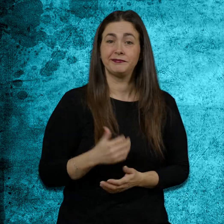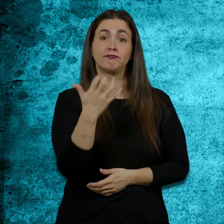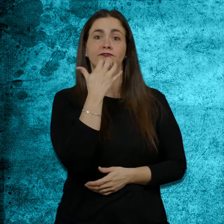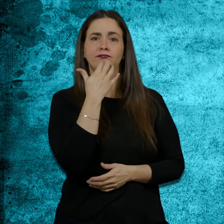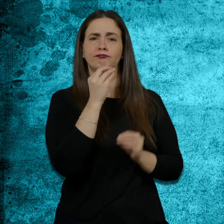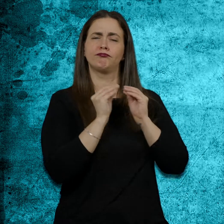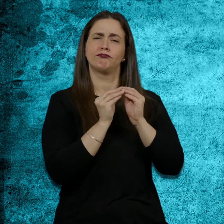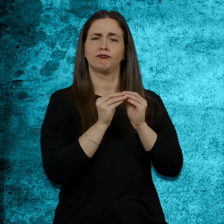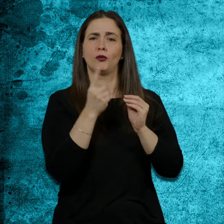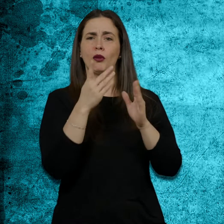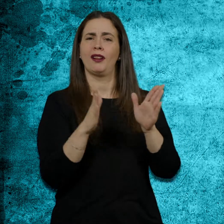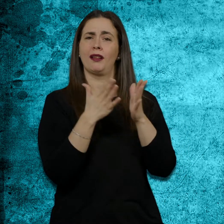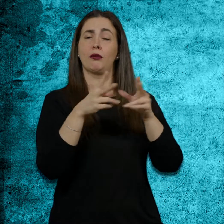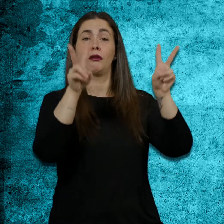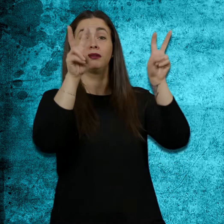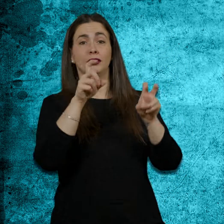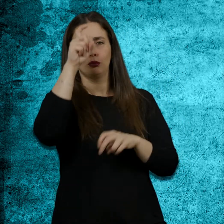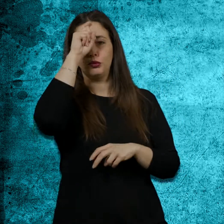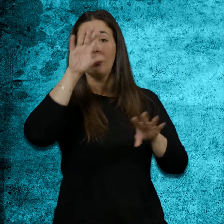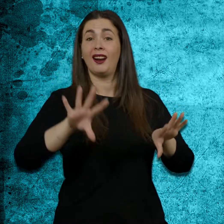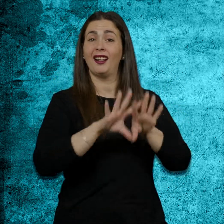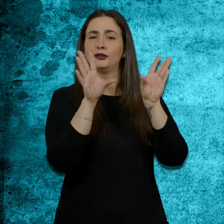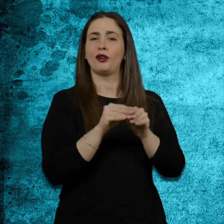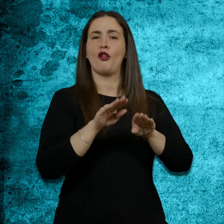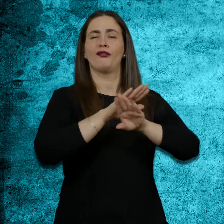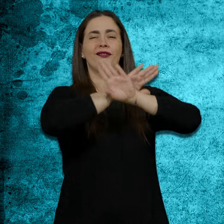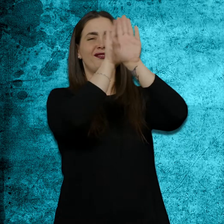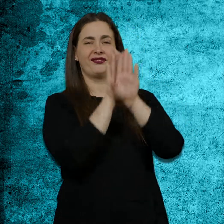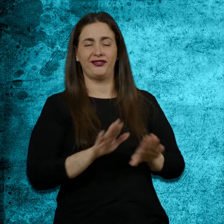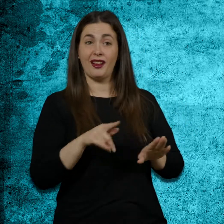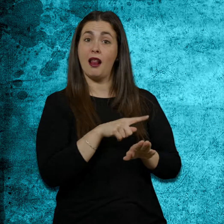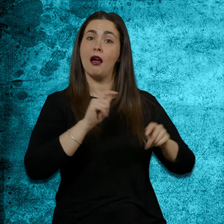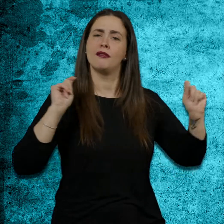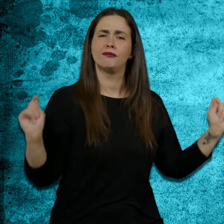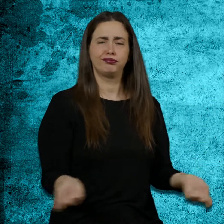Com els llibres Resultado final, en 2001, i Molta guerra per donar, en 2013.